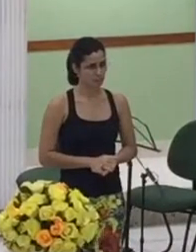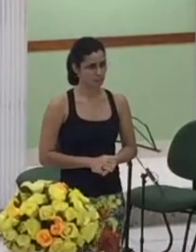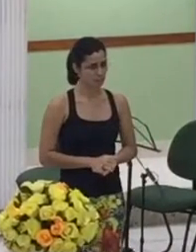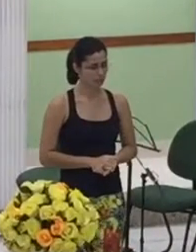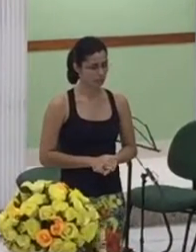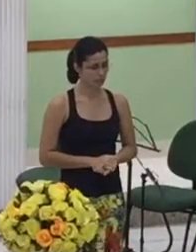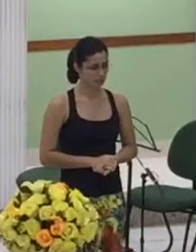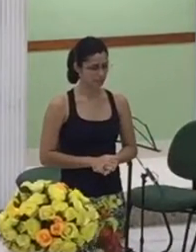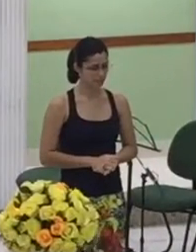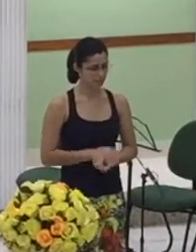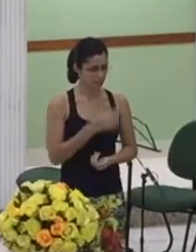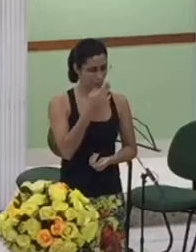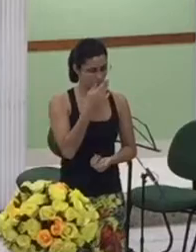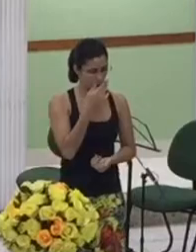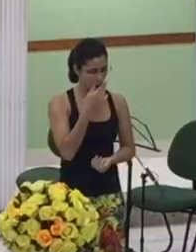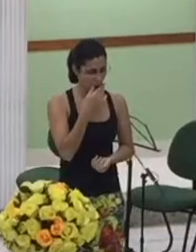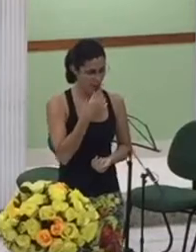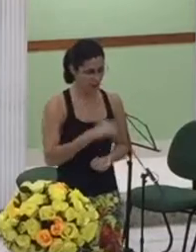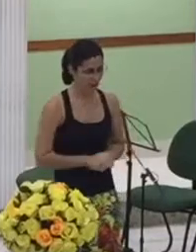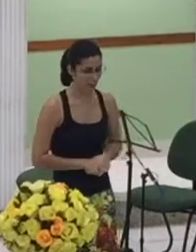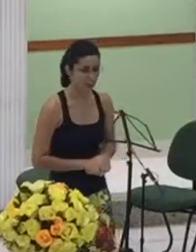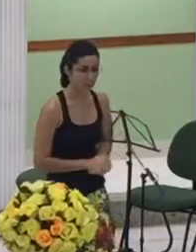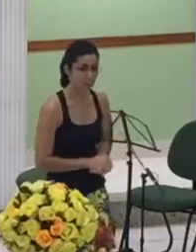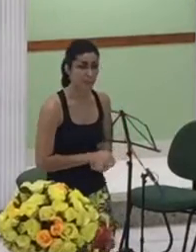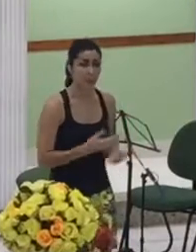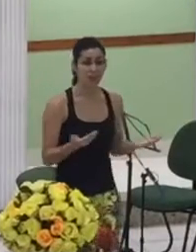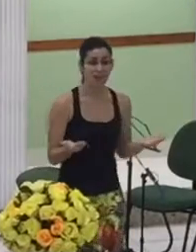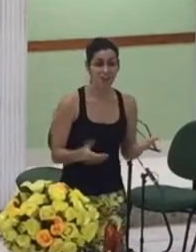e então chegamos a nossa quarta mulher